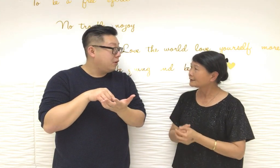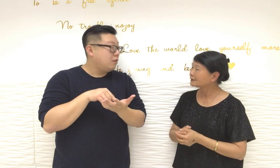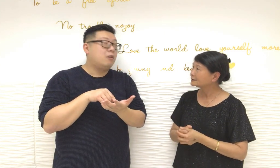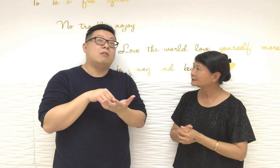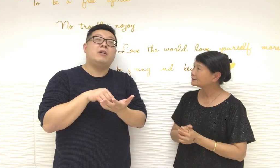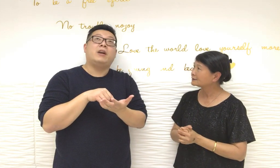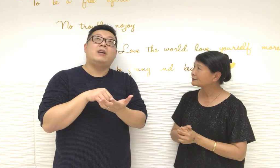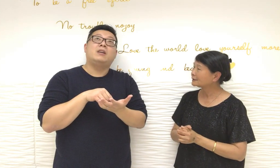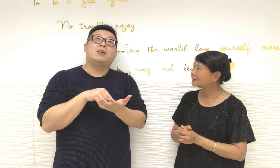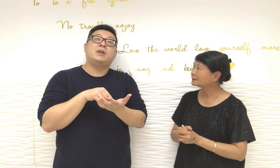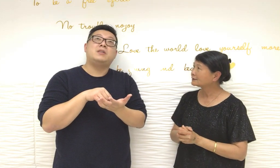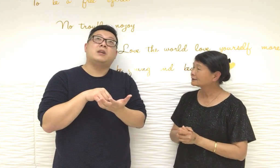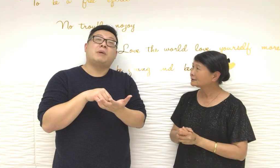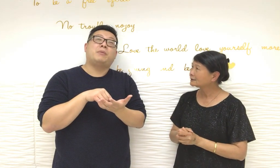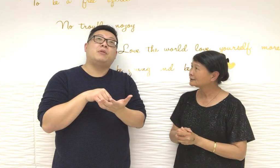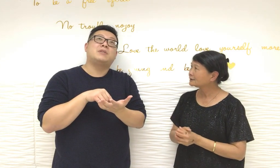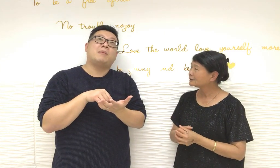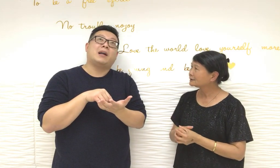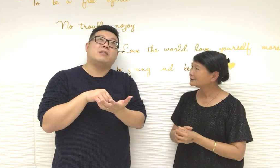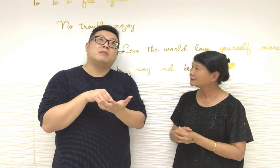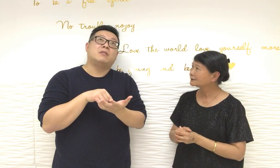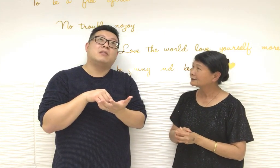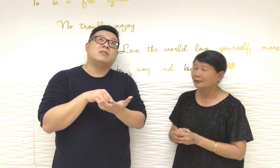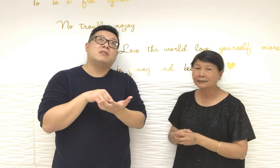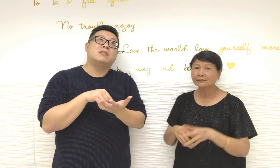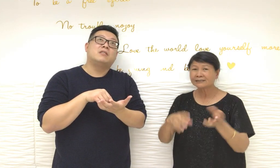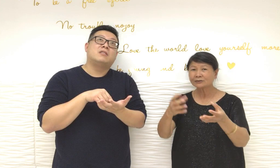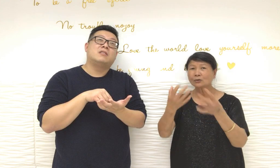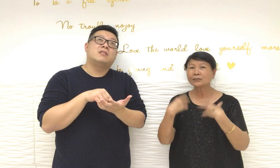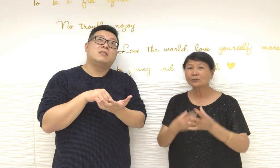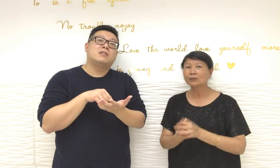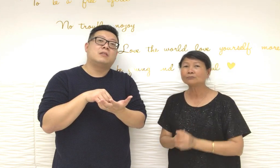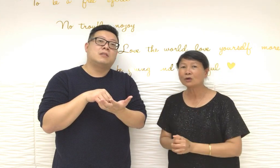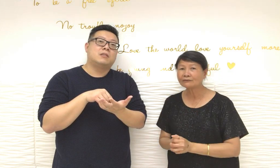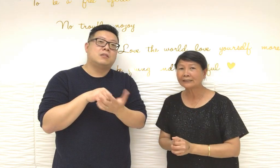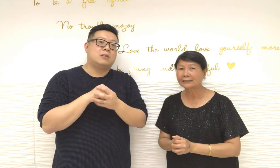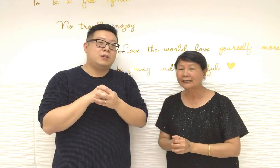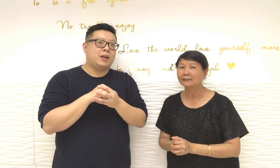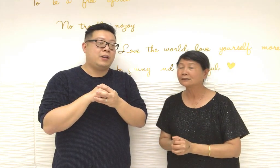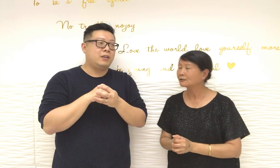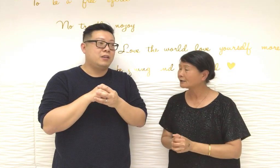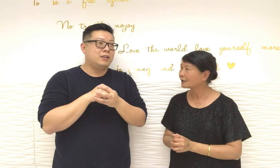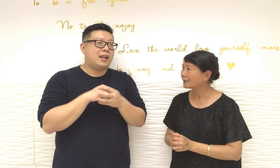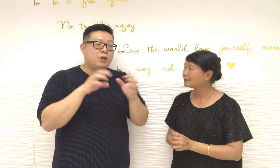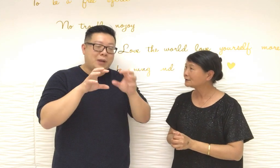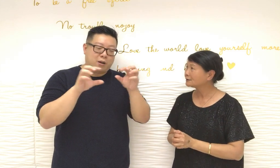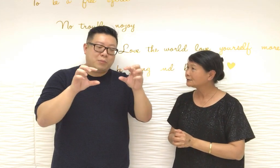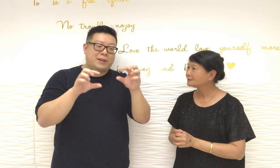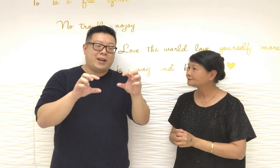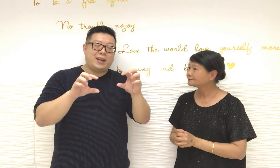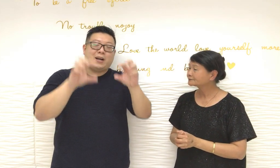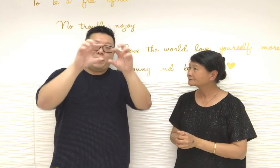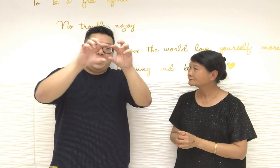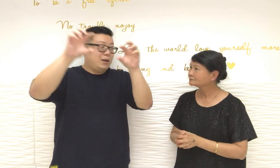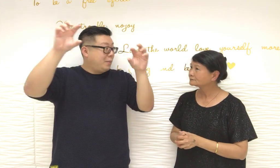OK那一千成一百倍都十萬了是的一路一路這麼多回來的OK是問題呢皮褲那